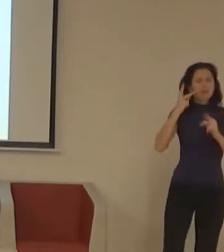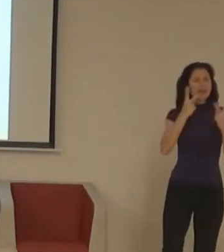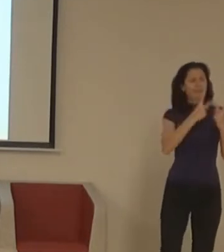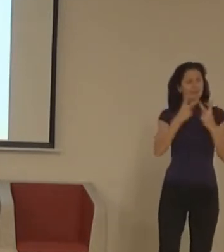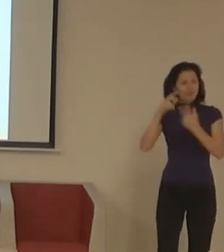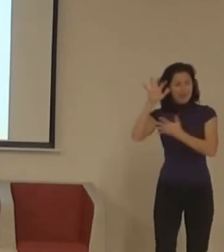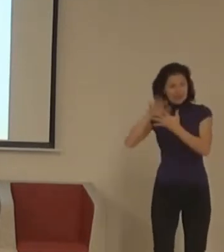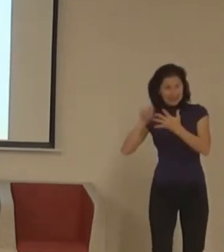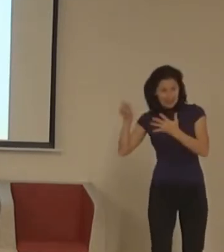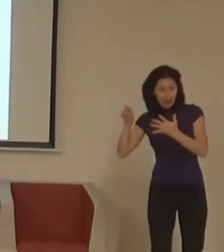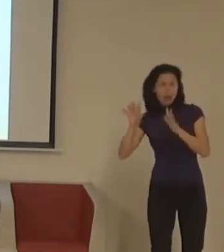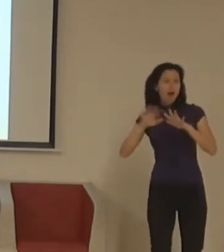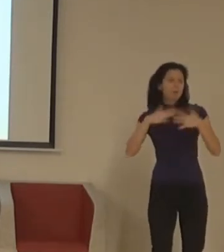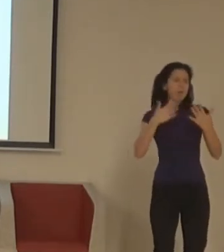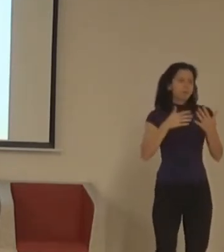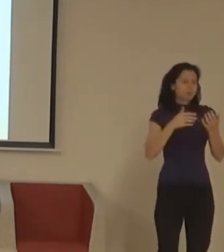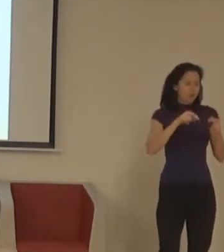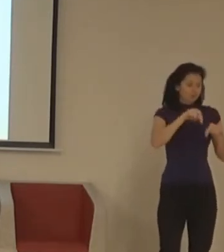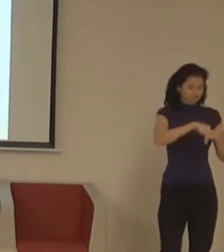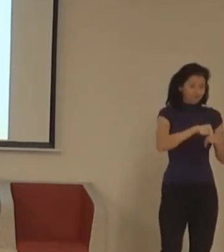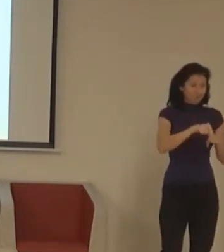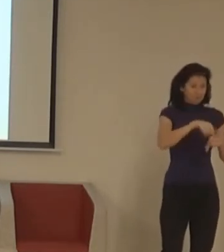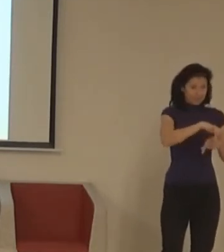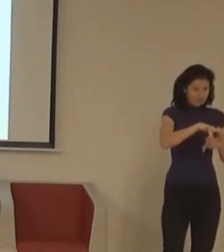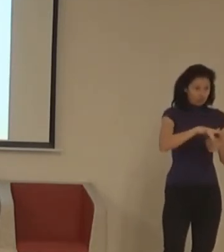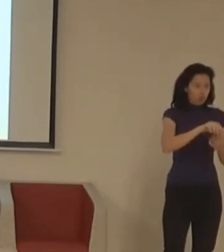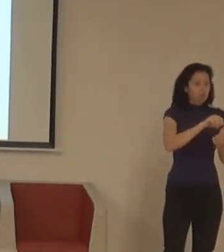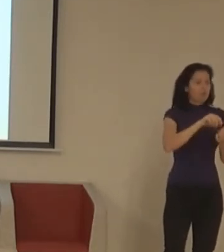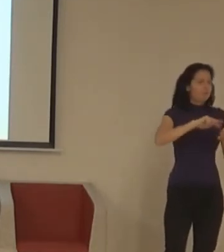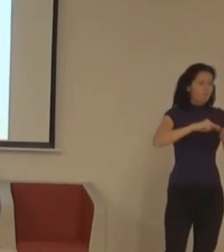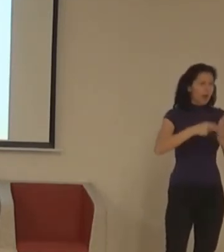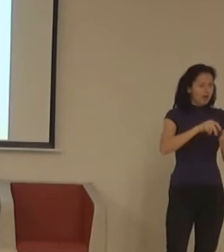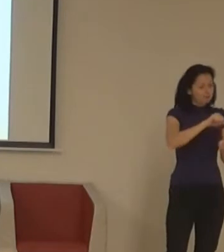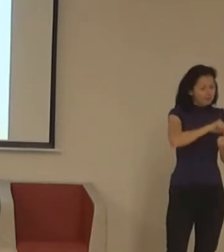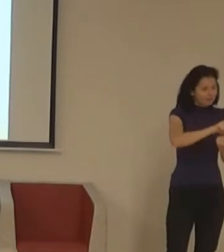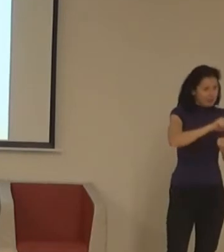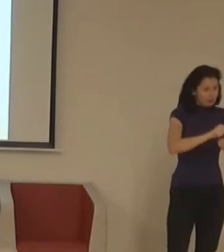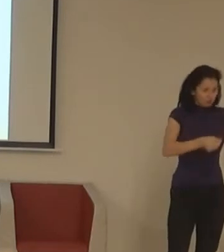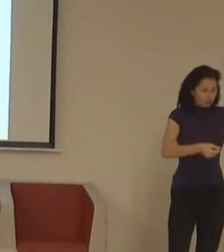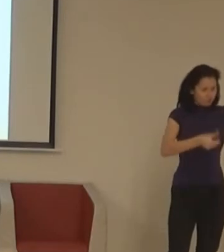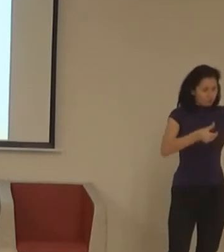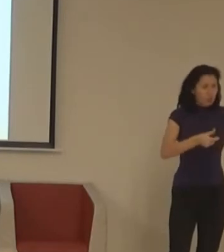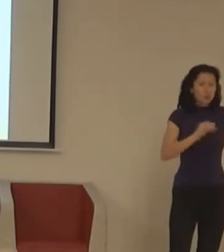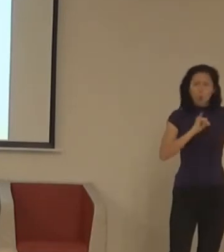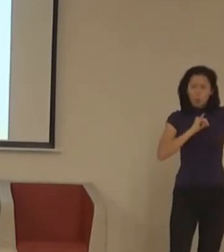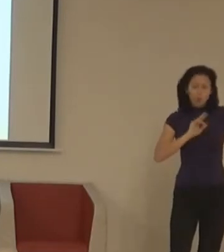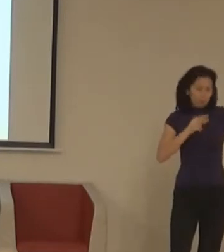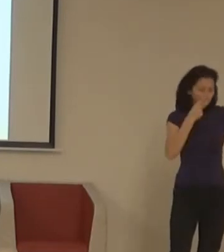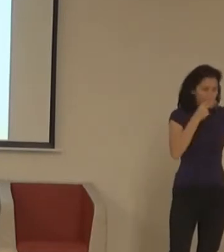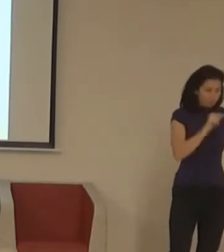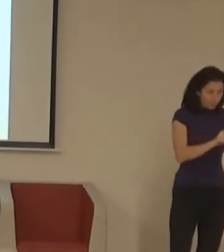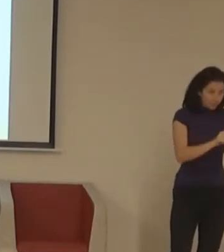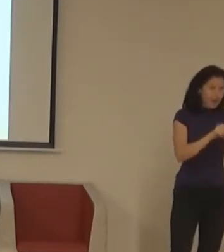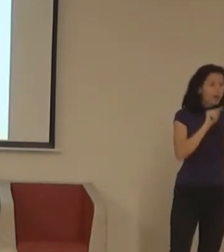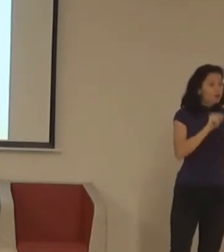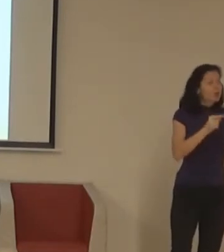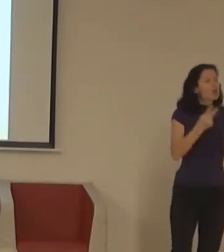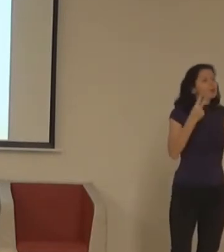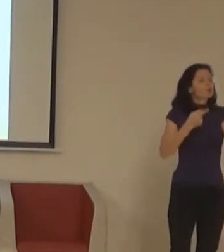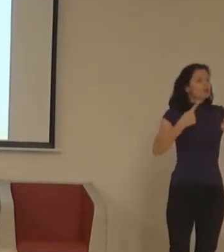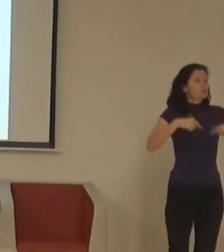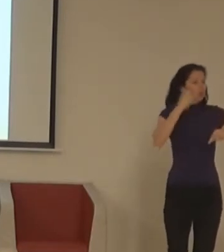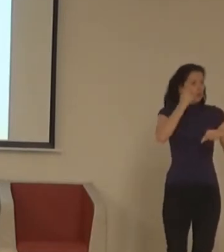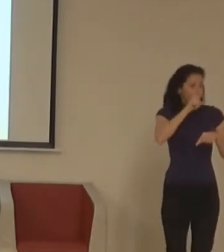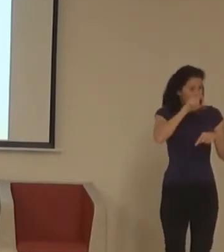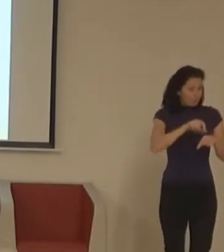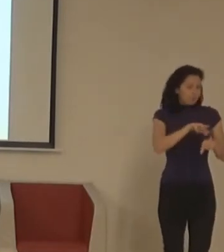anebo ve fyzický tištění podobě přímo v tom místě, je hrozně velký překonání nějaký bariéry a nejen pro člověka na vozejku nebo člověka se